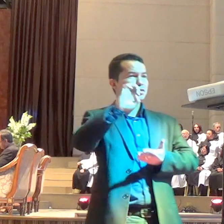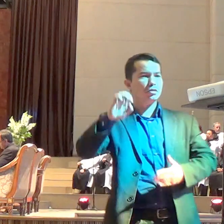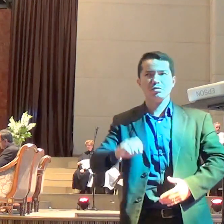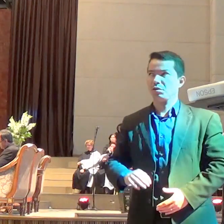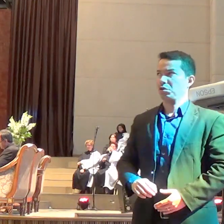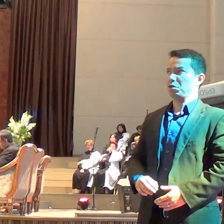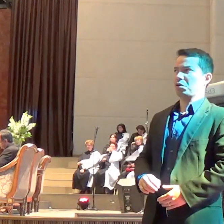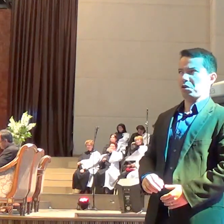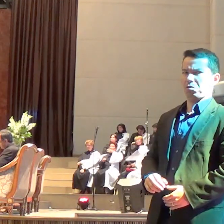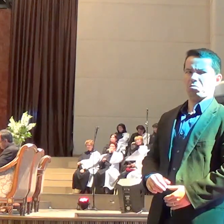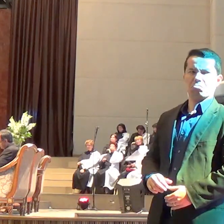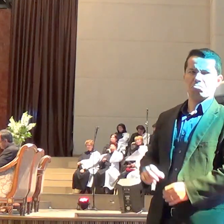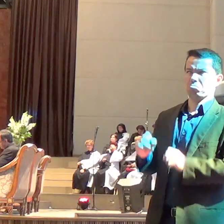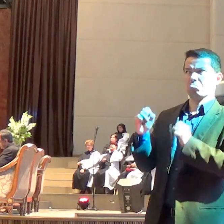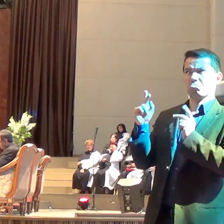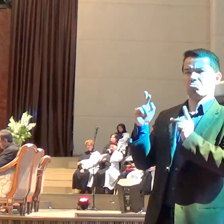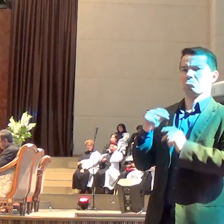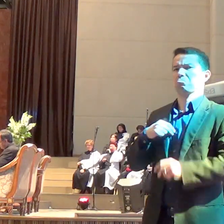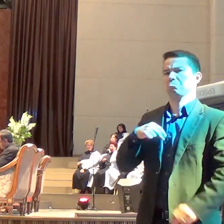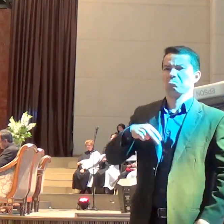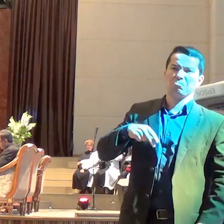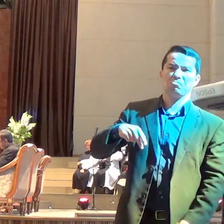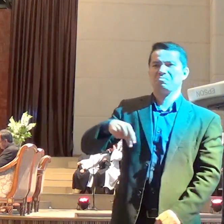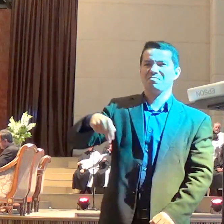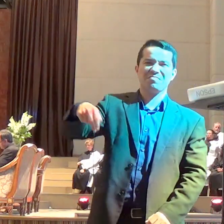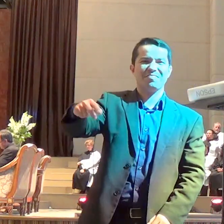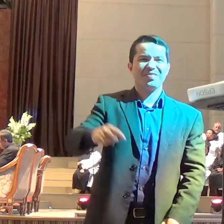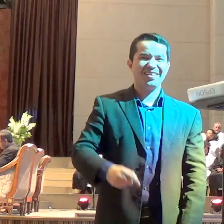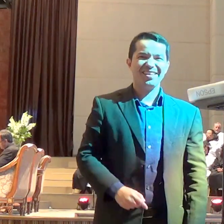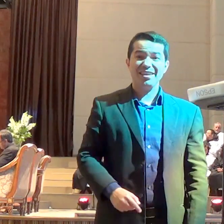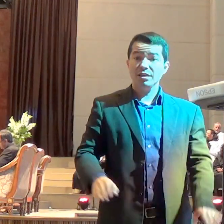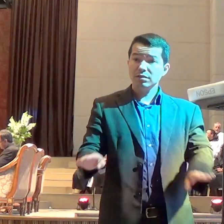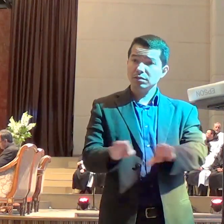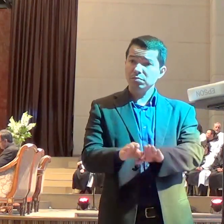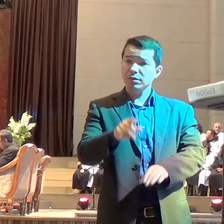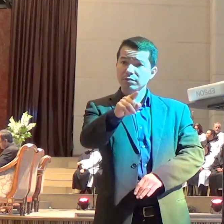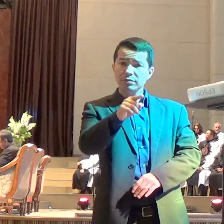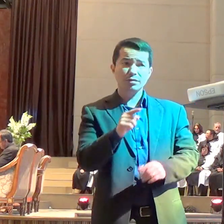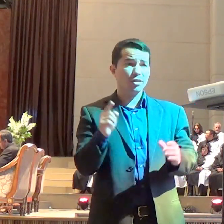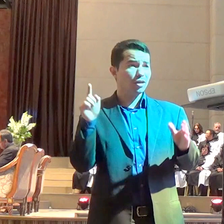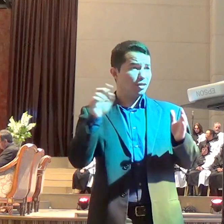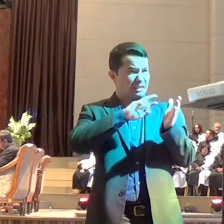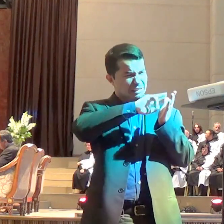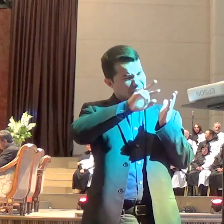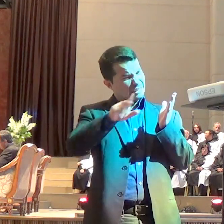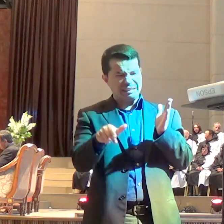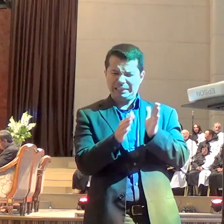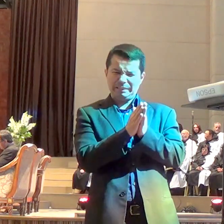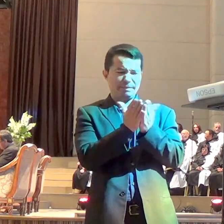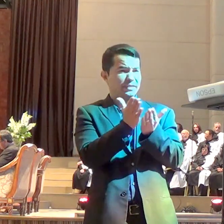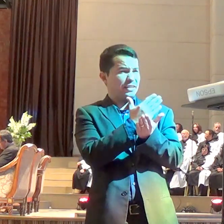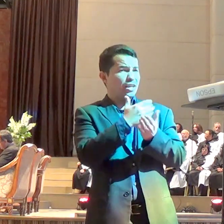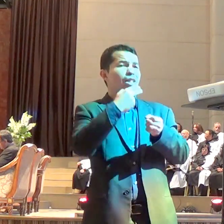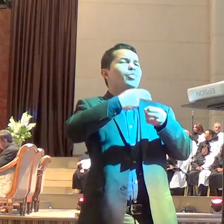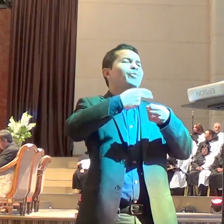manifestação da vontade de Deus no livro de Números, capítulo 22, onde conta a história de